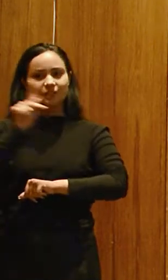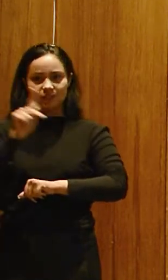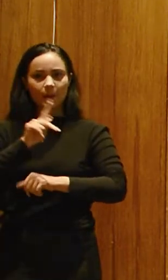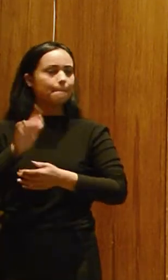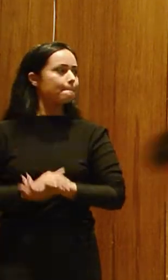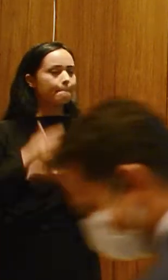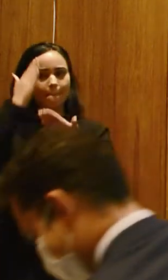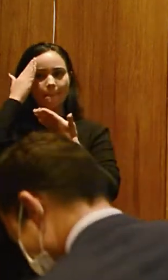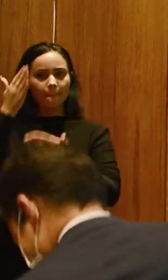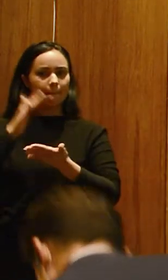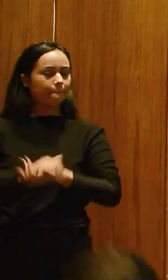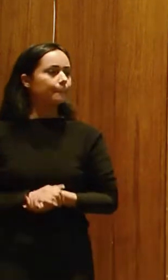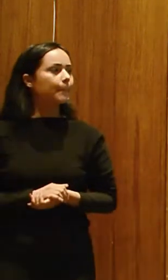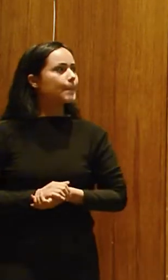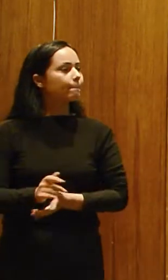Obrigada.